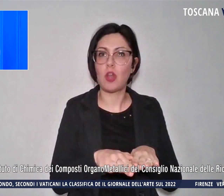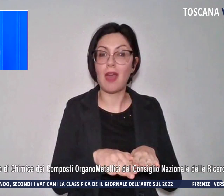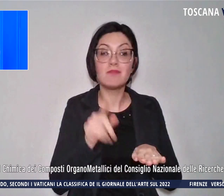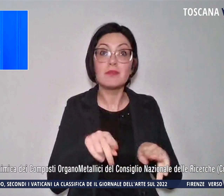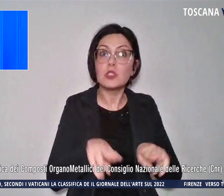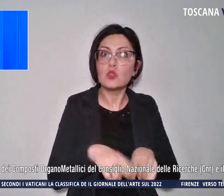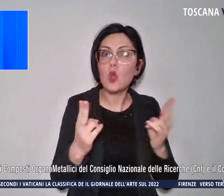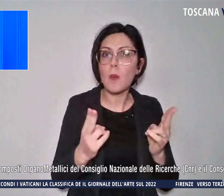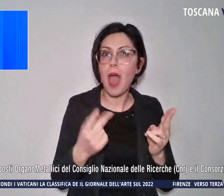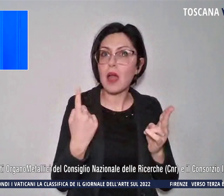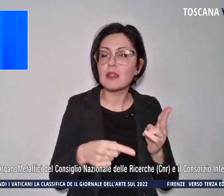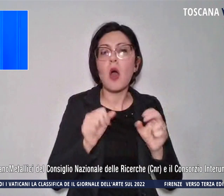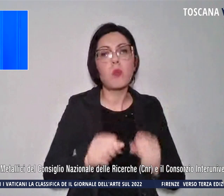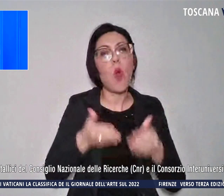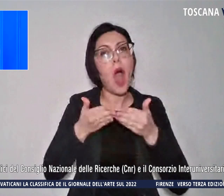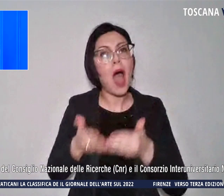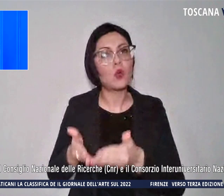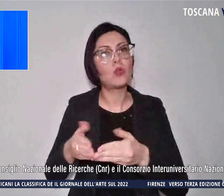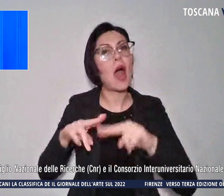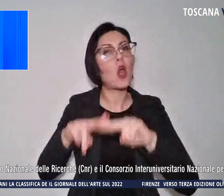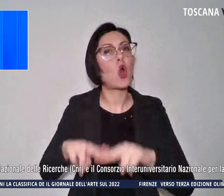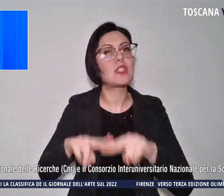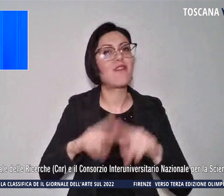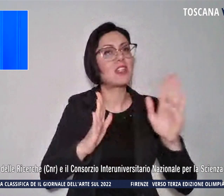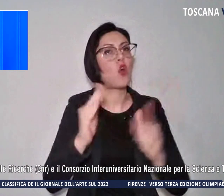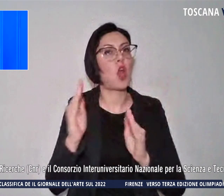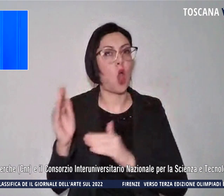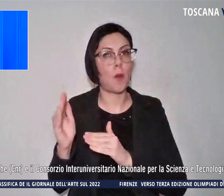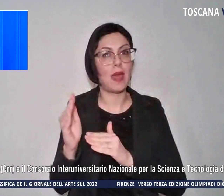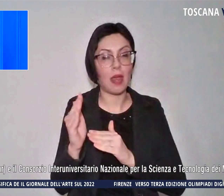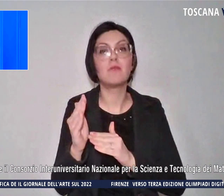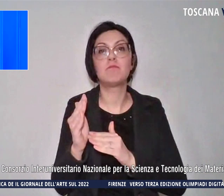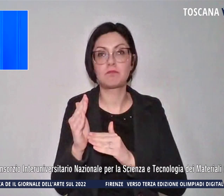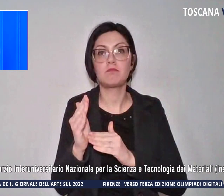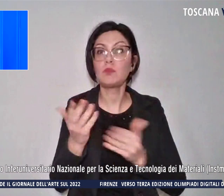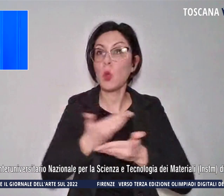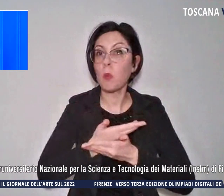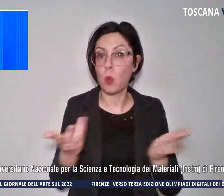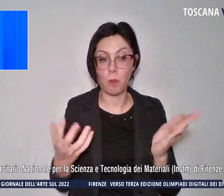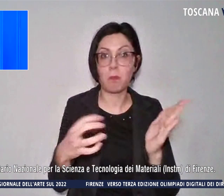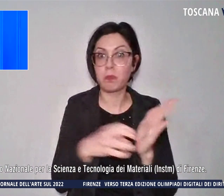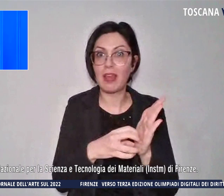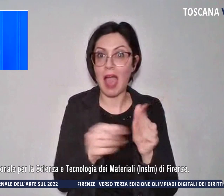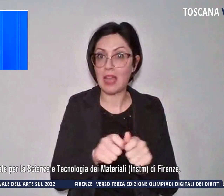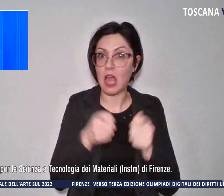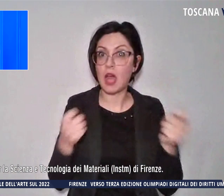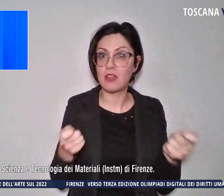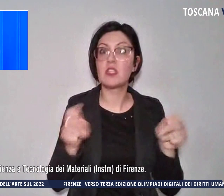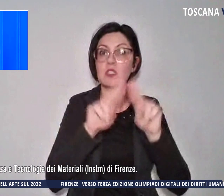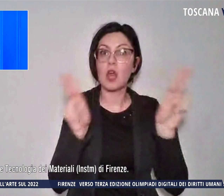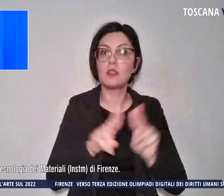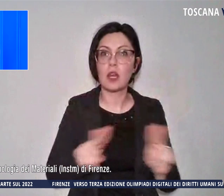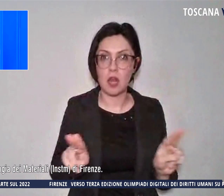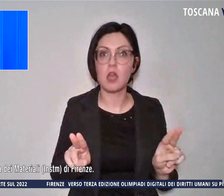aiutare la conservazione delle opere che stata pubblicata su una rivista internazionale da un